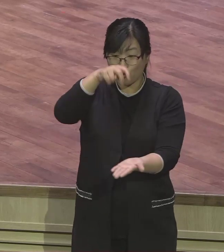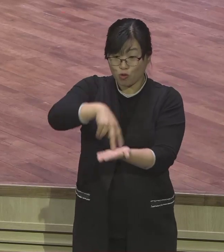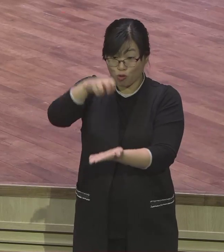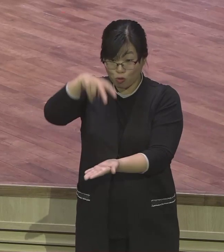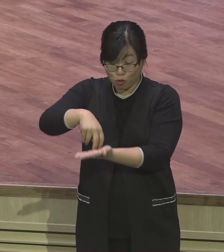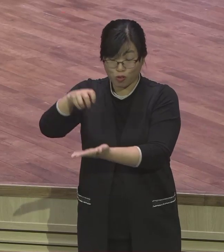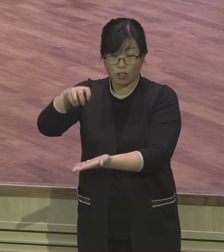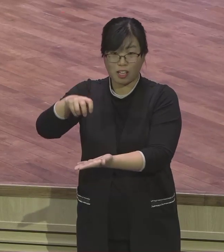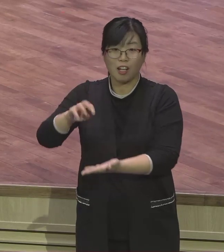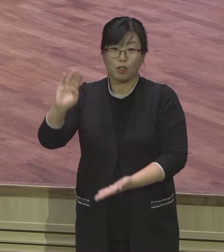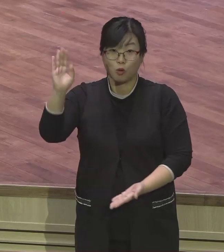복음은 그런 거다.